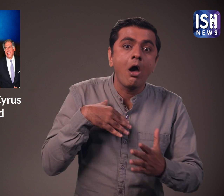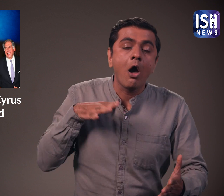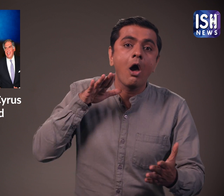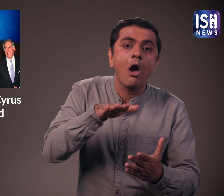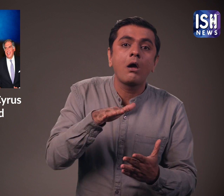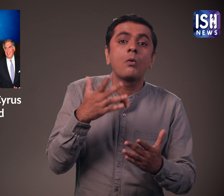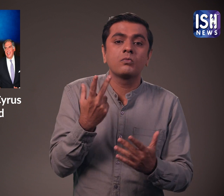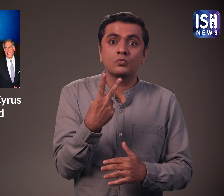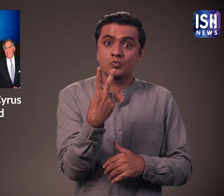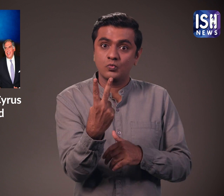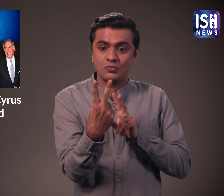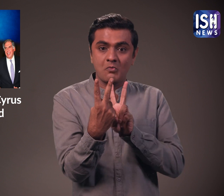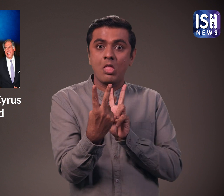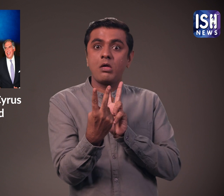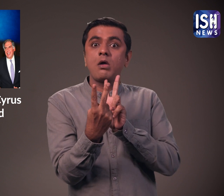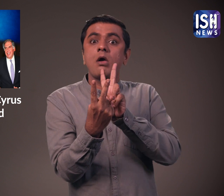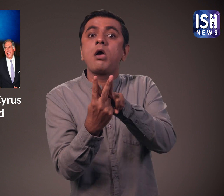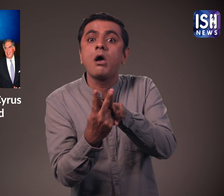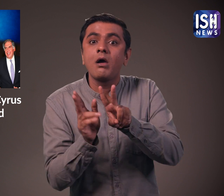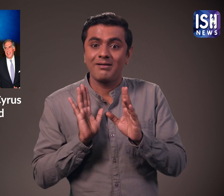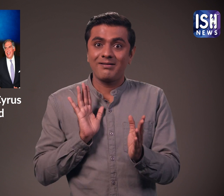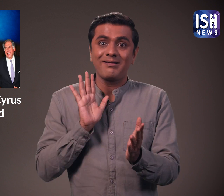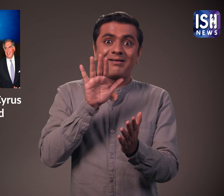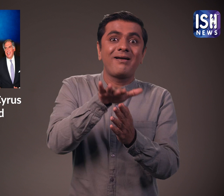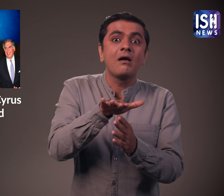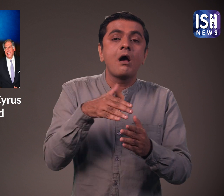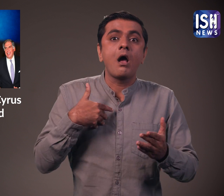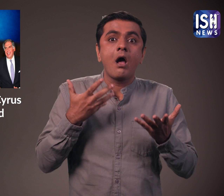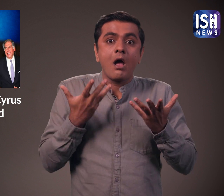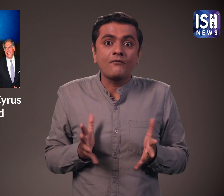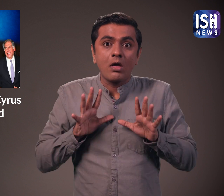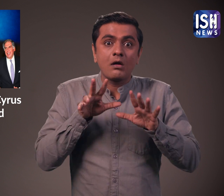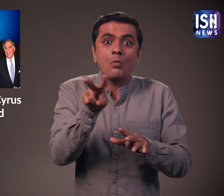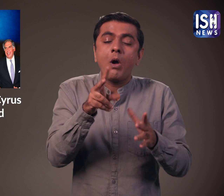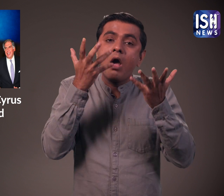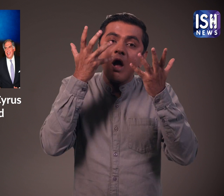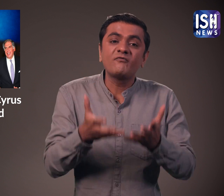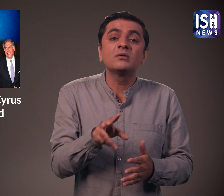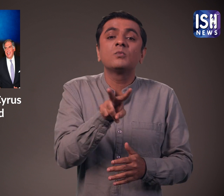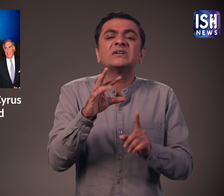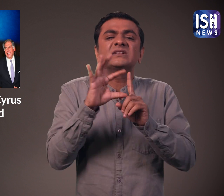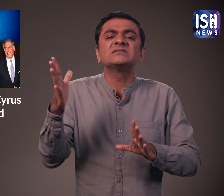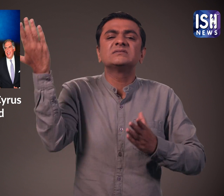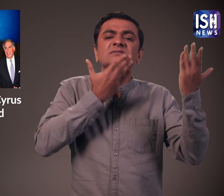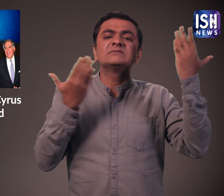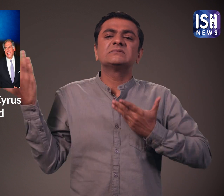पीछे बेटे यात्री के उनके उपर से घिरने से आगे के यात्रियों को गंबीर रूप से घायर होने की भी संभावना है।